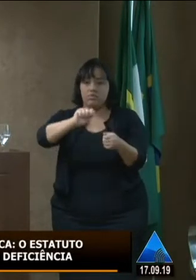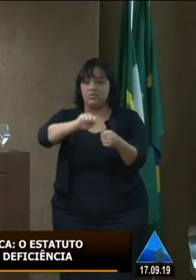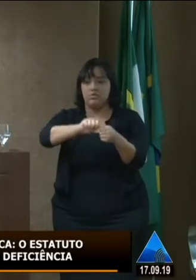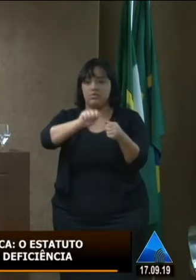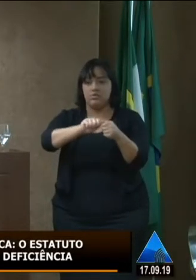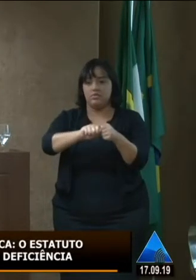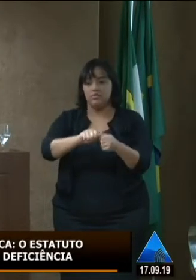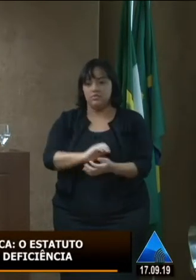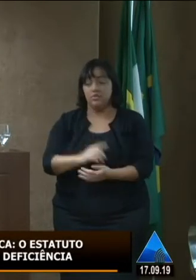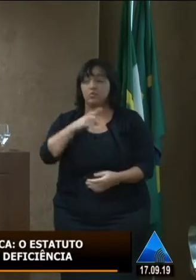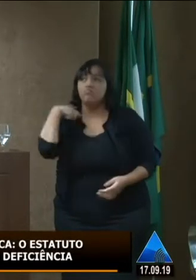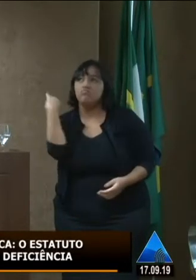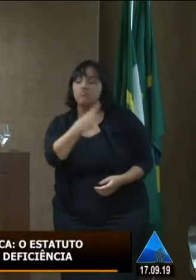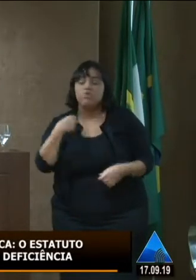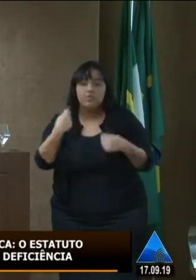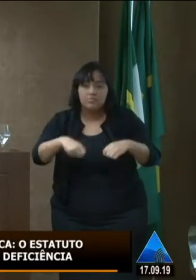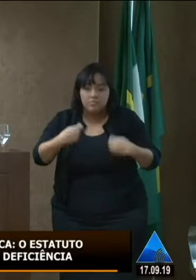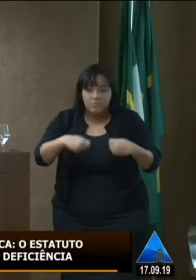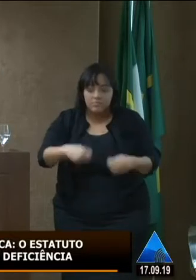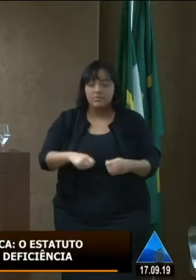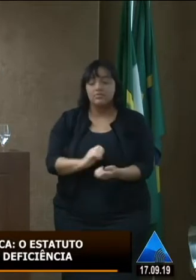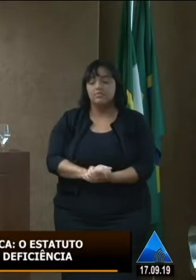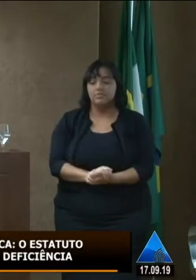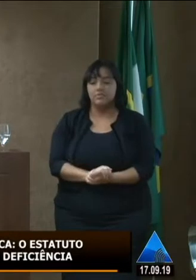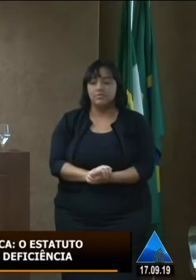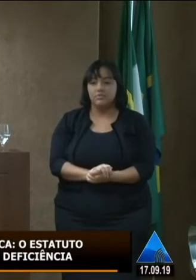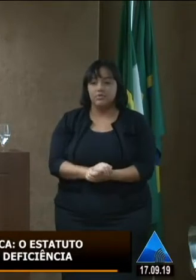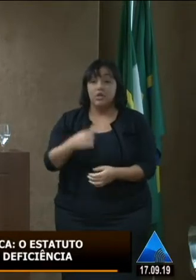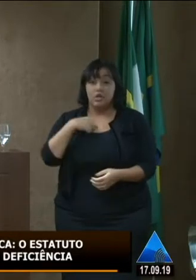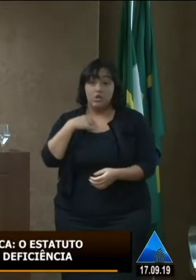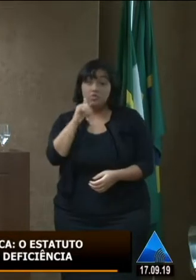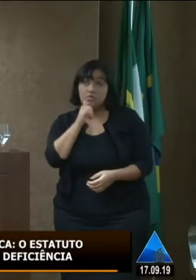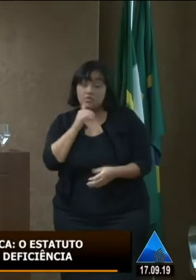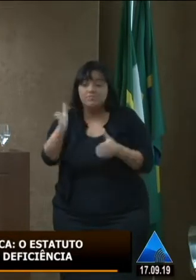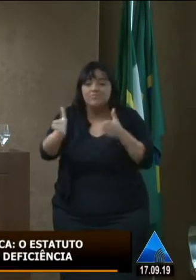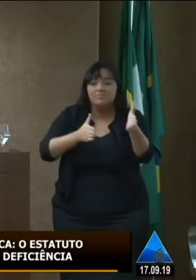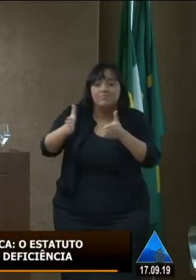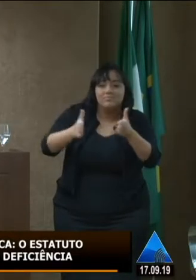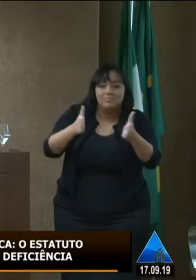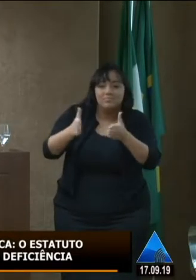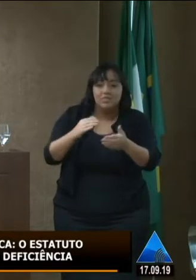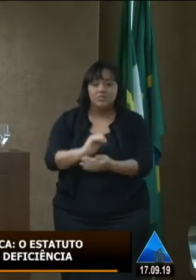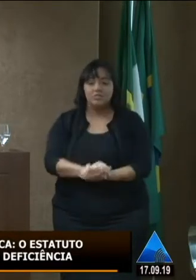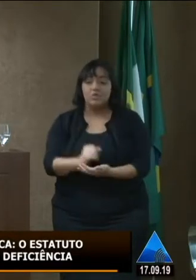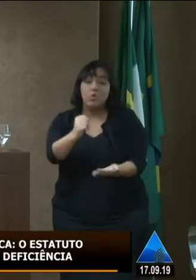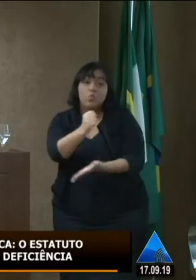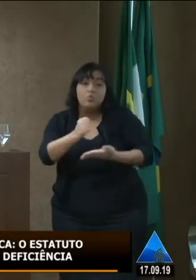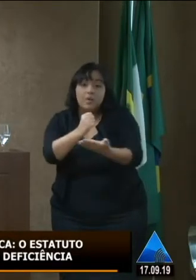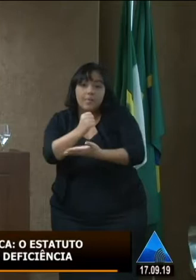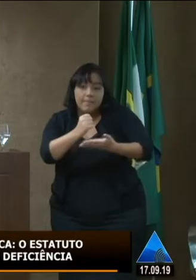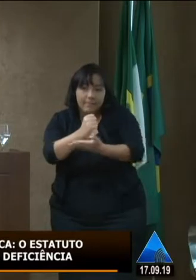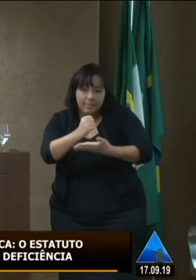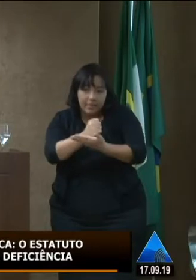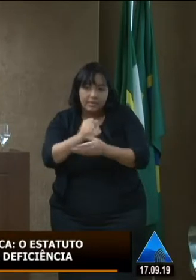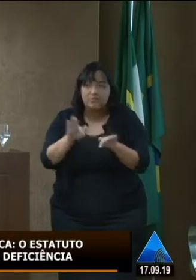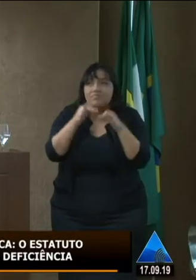e nós precisamos garantir e eu estou dando um exemplo de acessibilidade que eu quero falar de uma coisa básica de uma coisa simples porque é muito maior do que